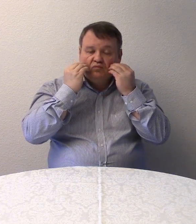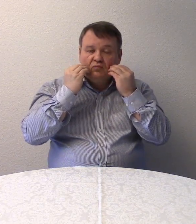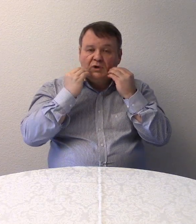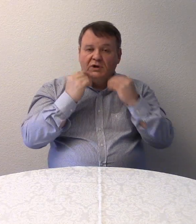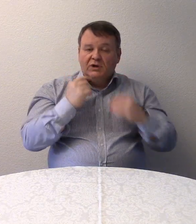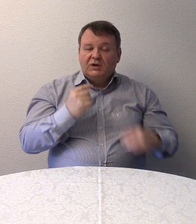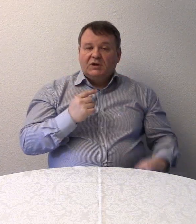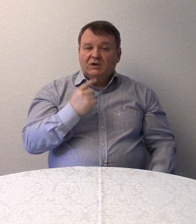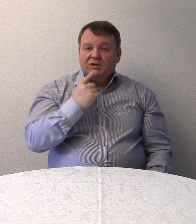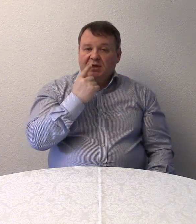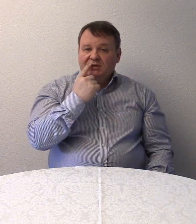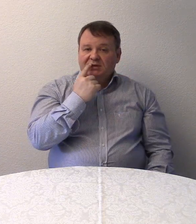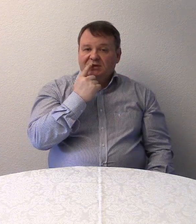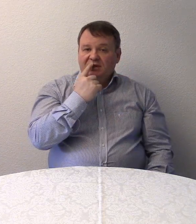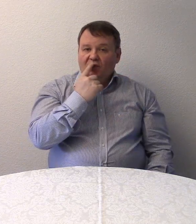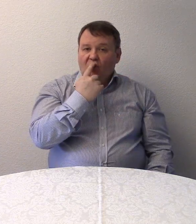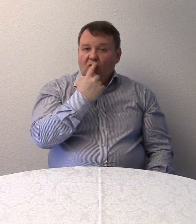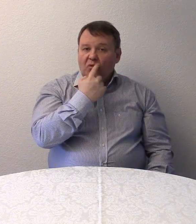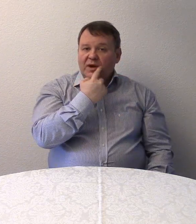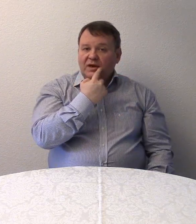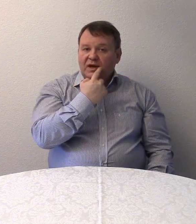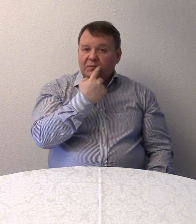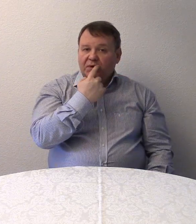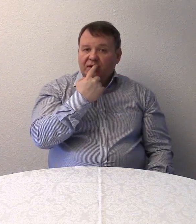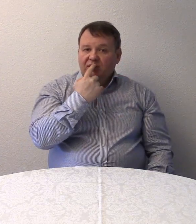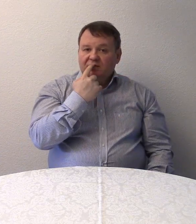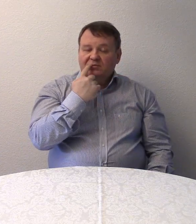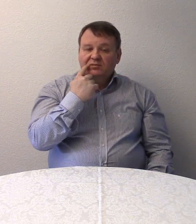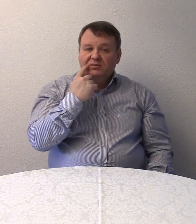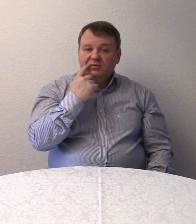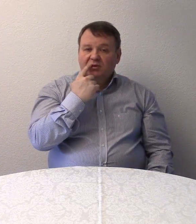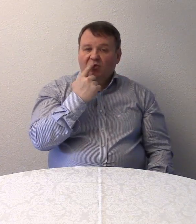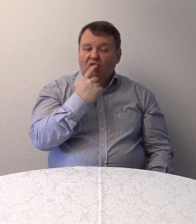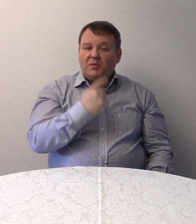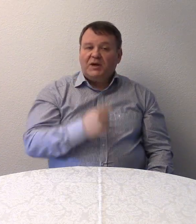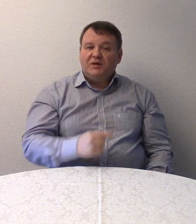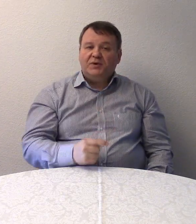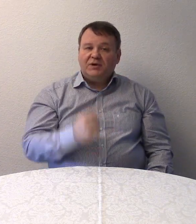Das ist die Oberlippe. Oberlippe.